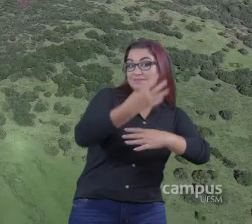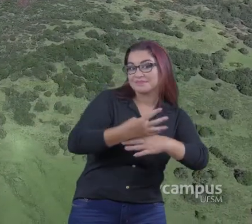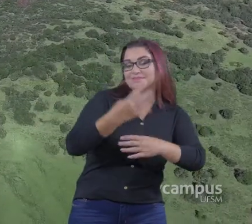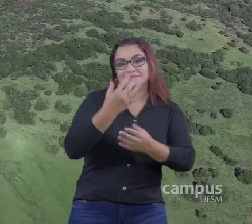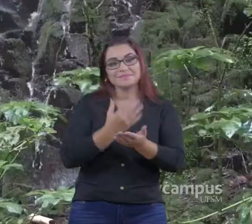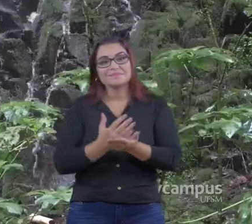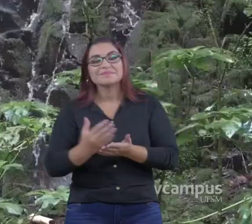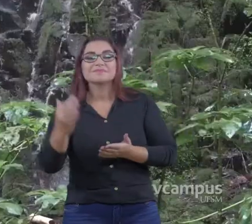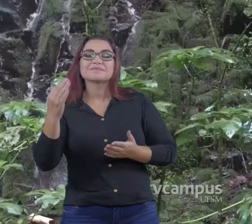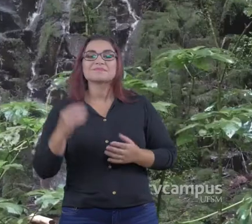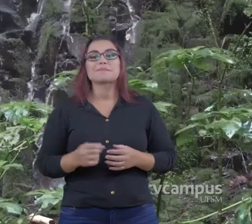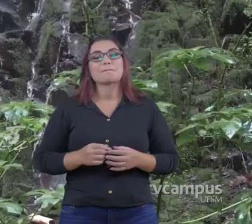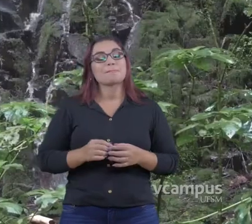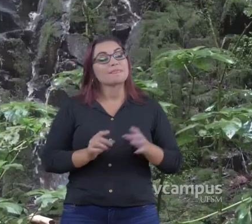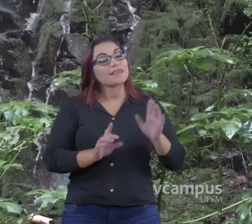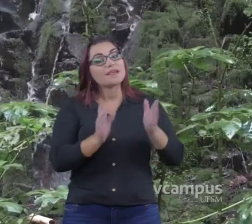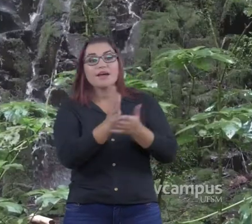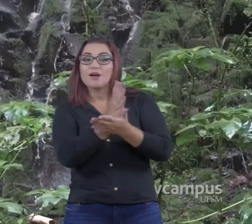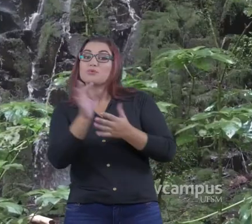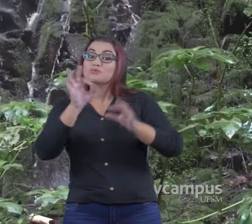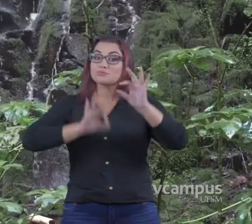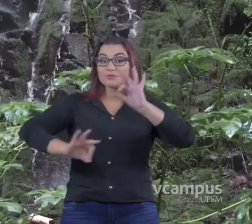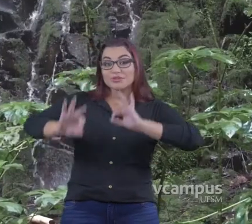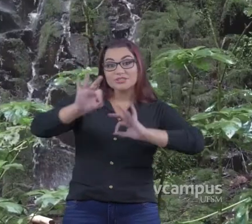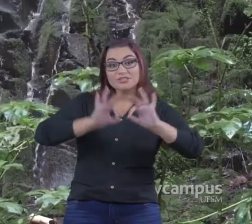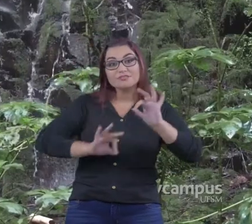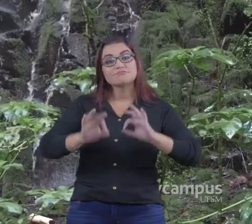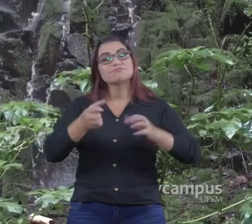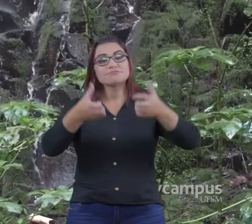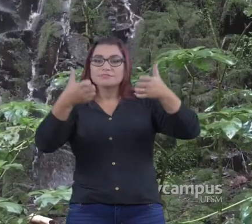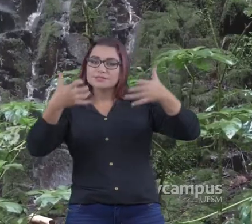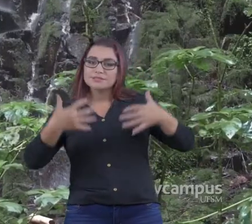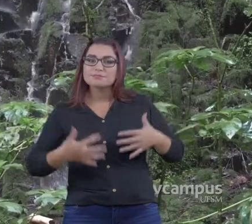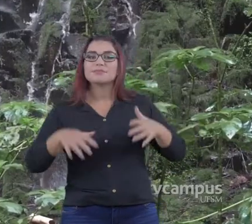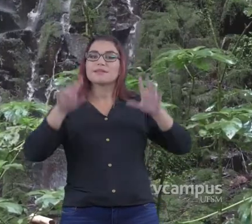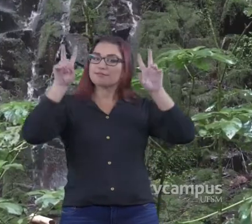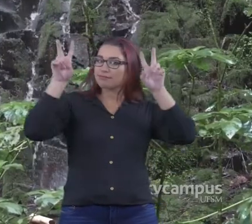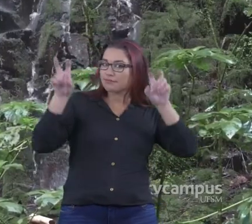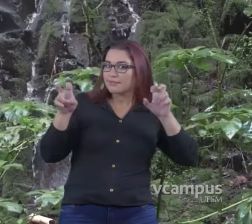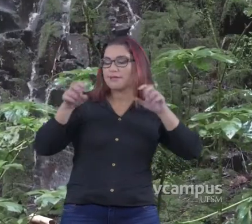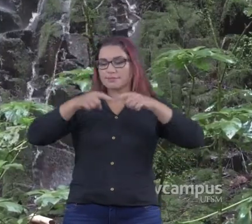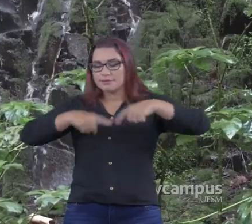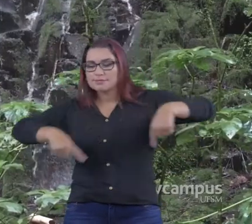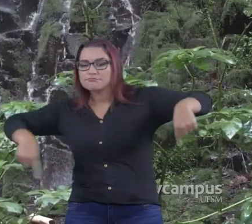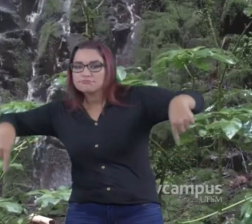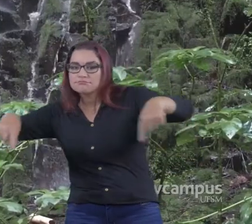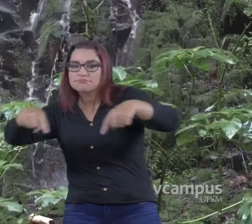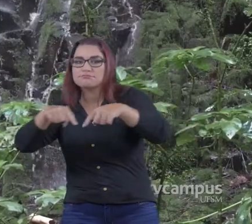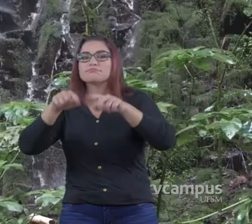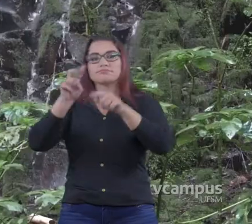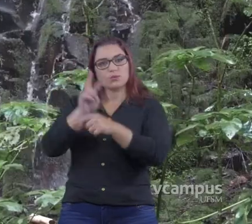Que já vinham abordando temáticas que envolvem os geoparques e que são